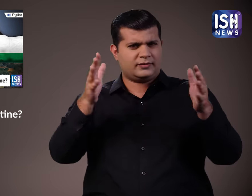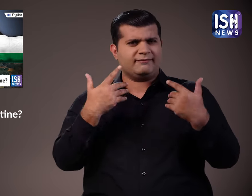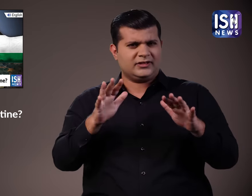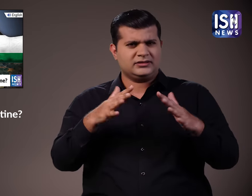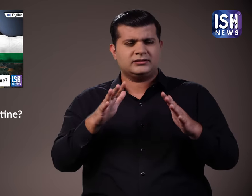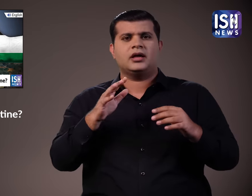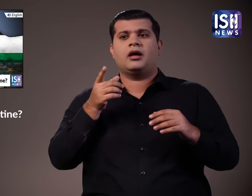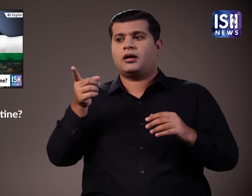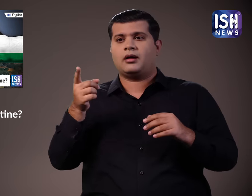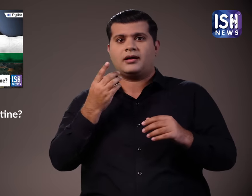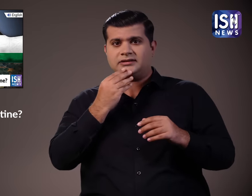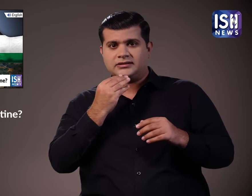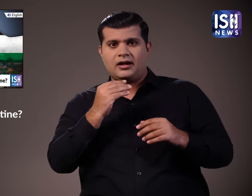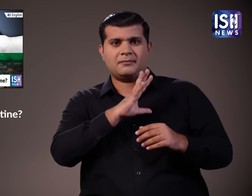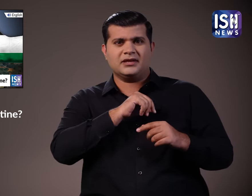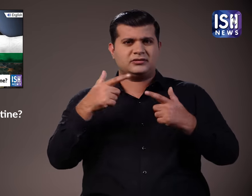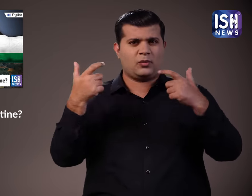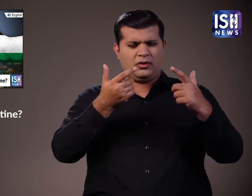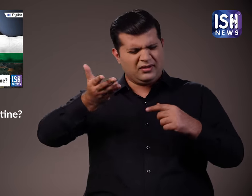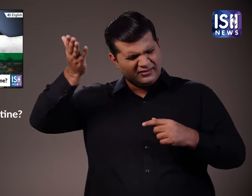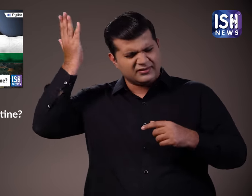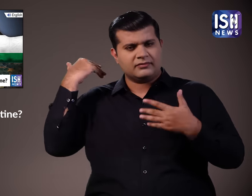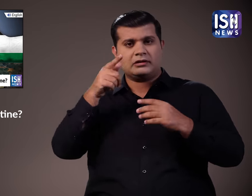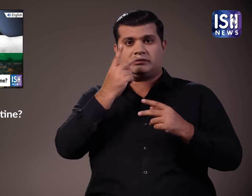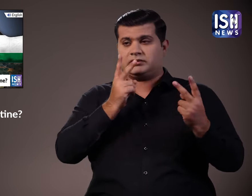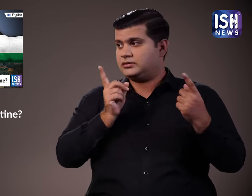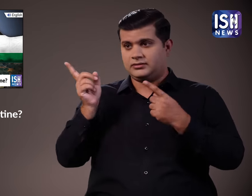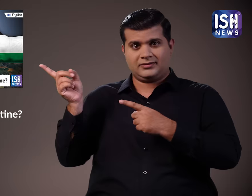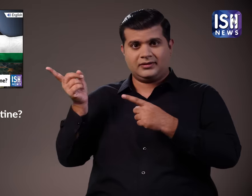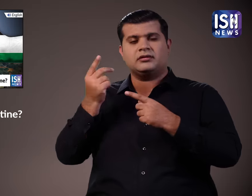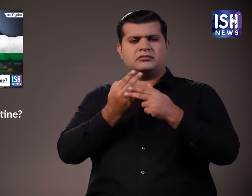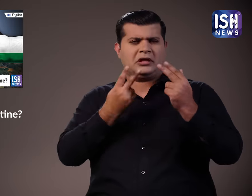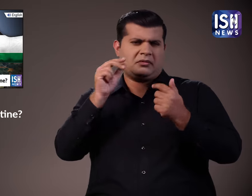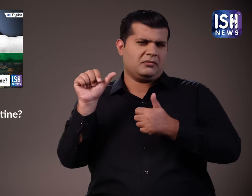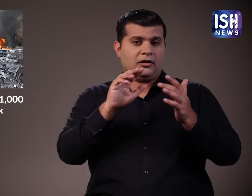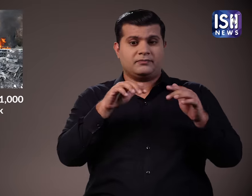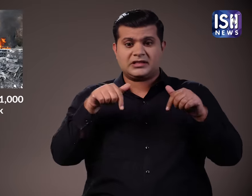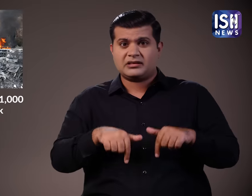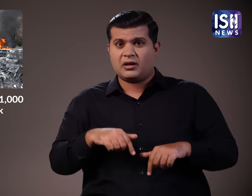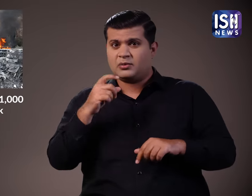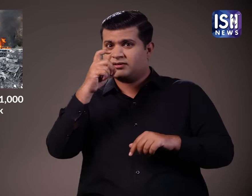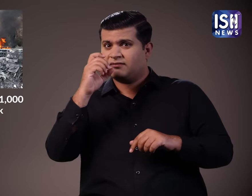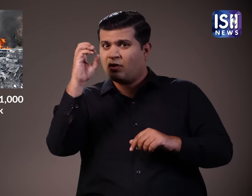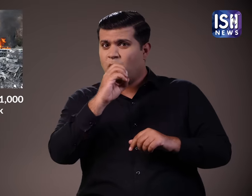लड़ाई की बारे में विडियो जारी किया था। आप यहां विडियो देख सकते हैं। अब साथ अक्टूबर को